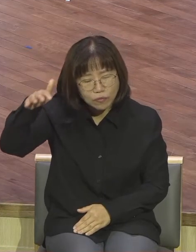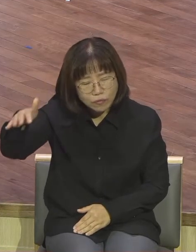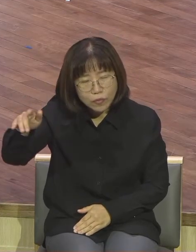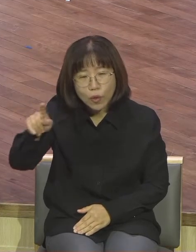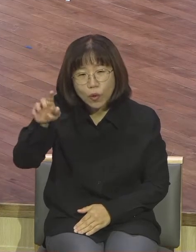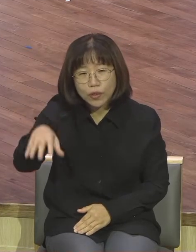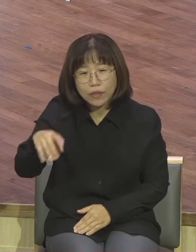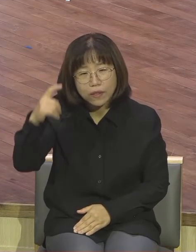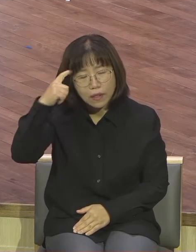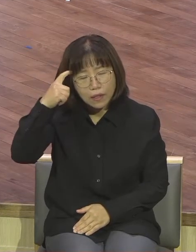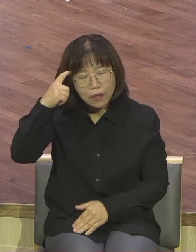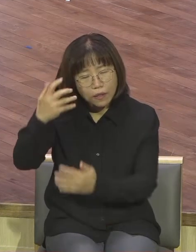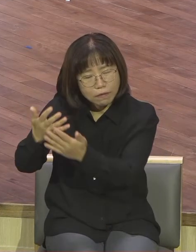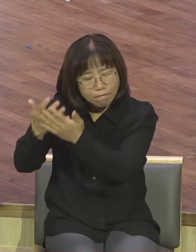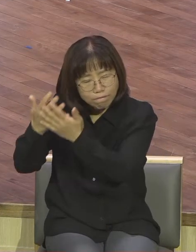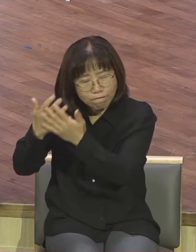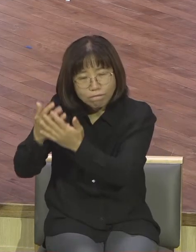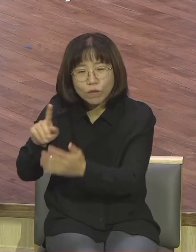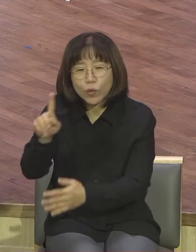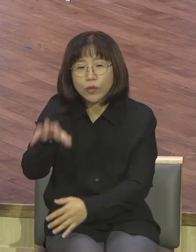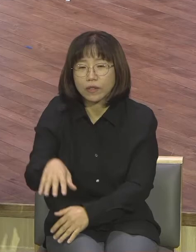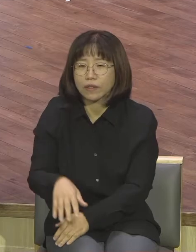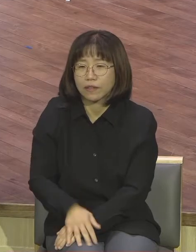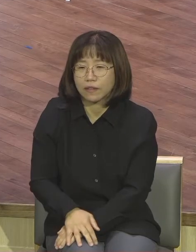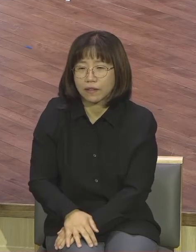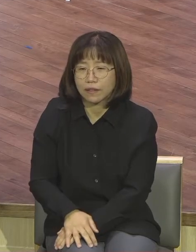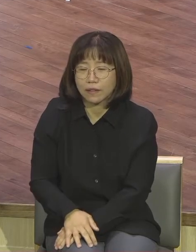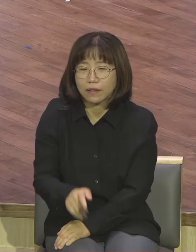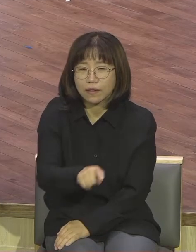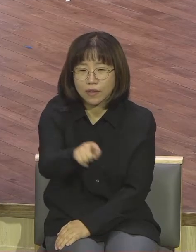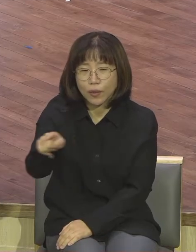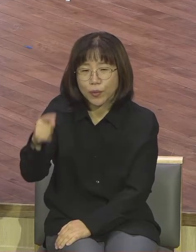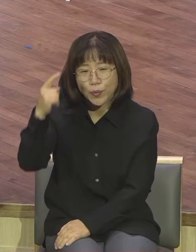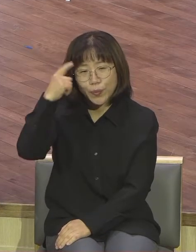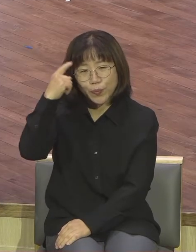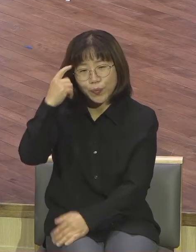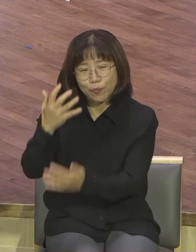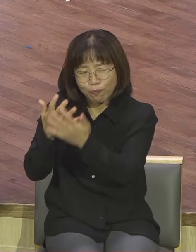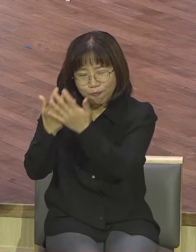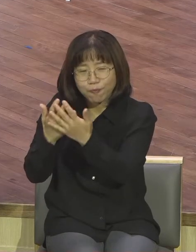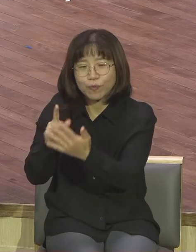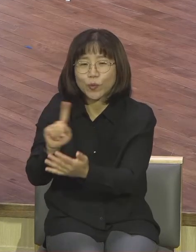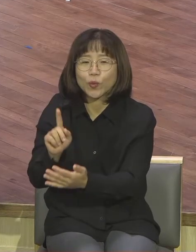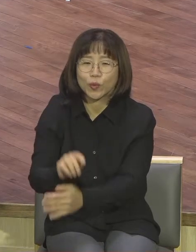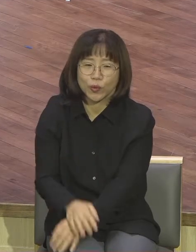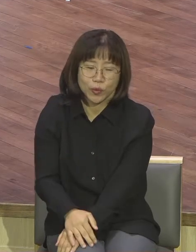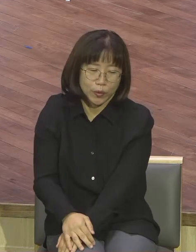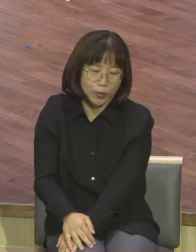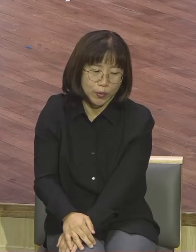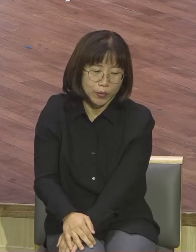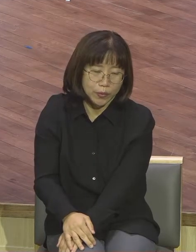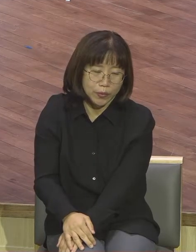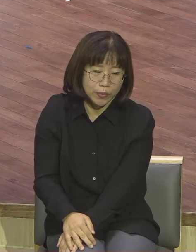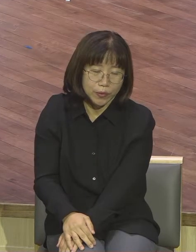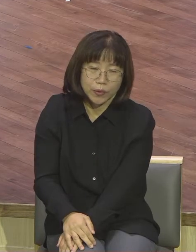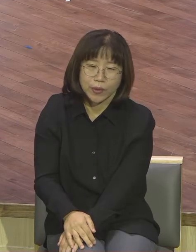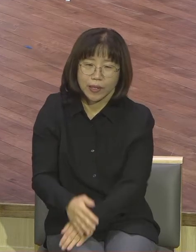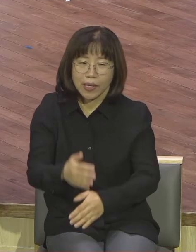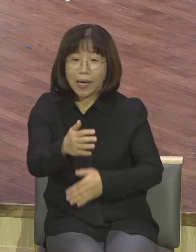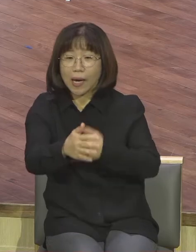속에 마음과 생각이 어디 있습니까 그게 중요합니다 그걸 하나님 제일 먼저 보십니다 사람은